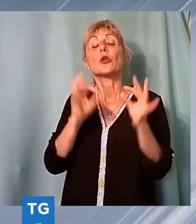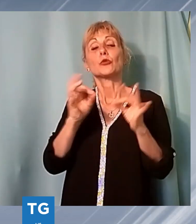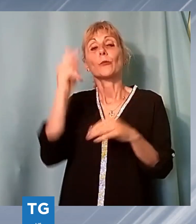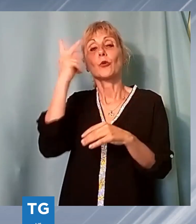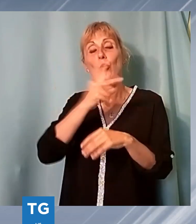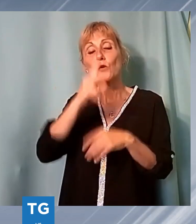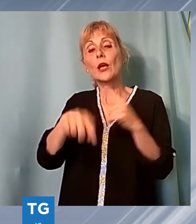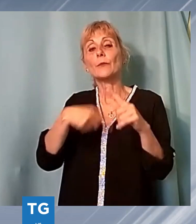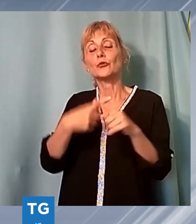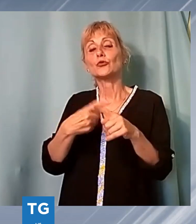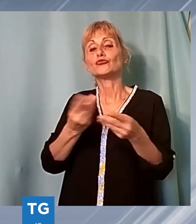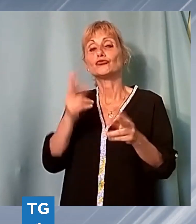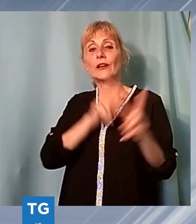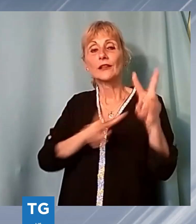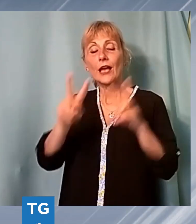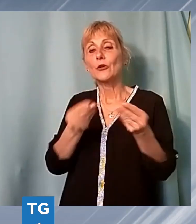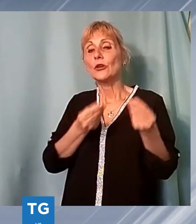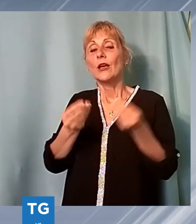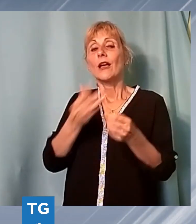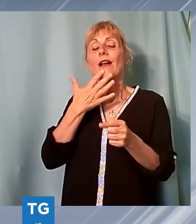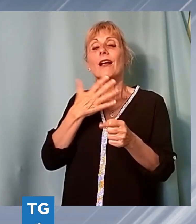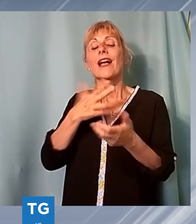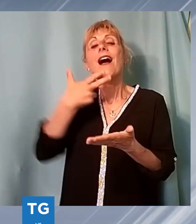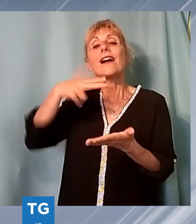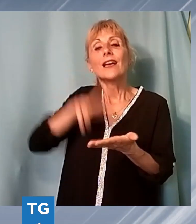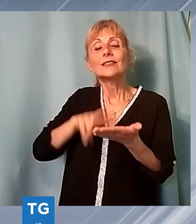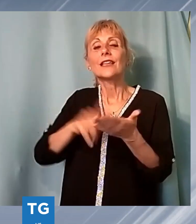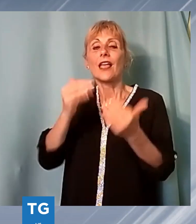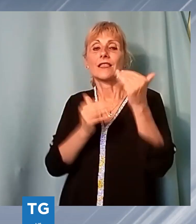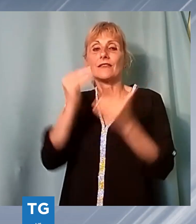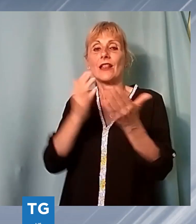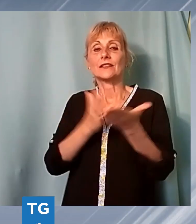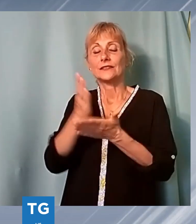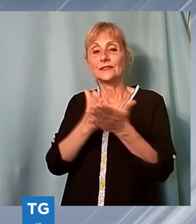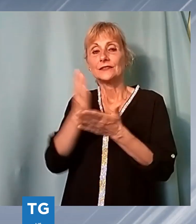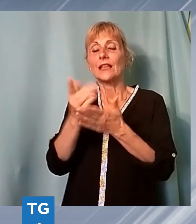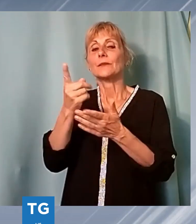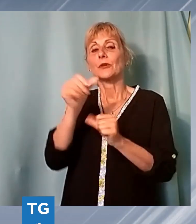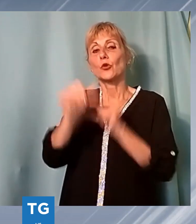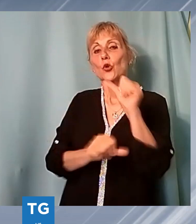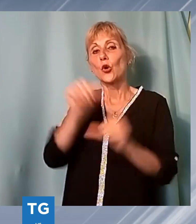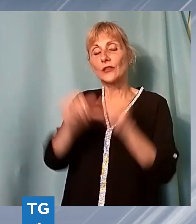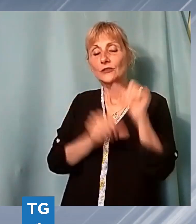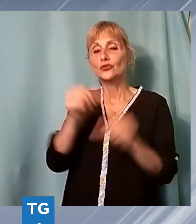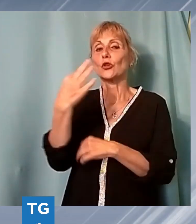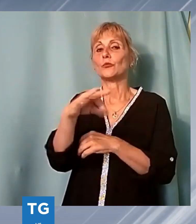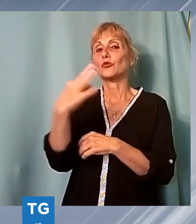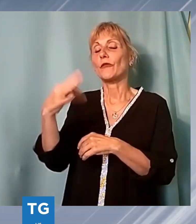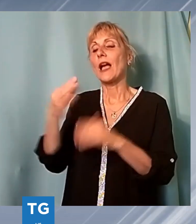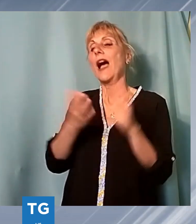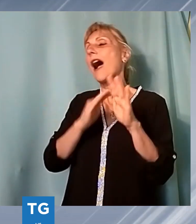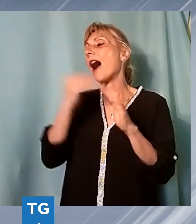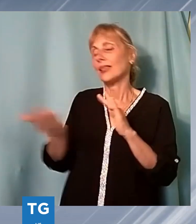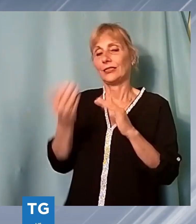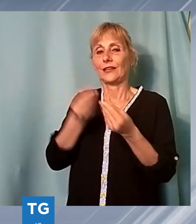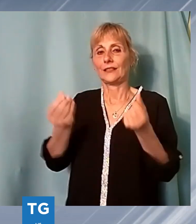una copertura dei livelli di assistenza grazie al principio di rotazione dei professionisti di altri territori. Comunque